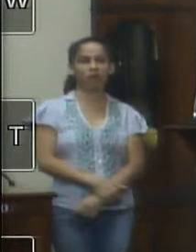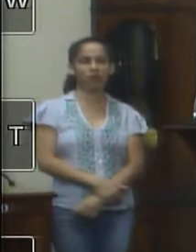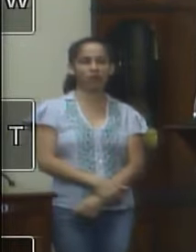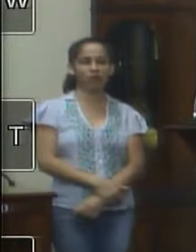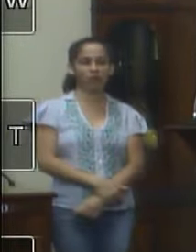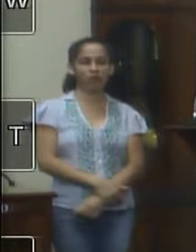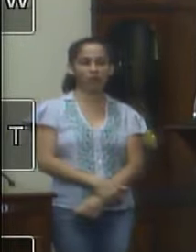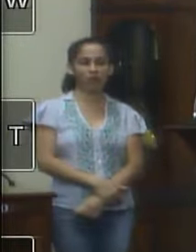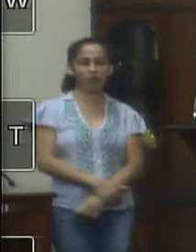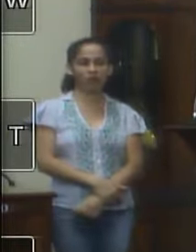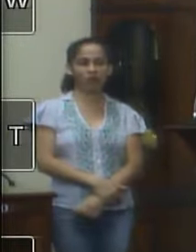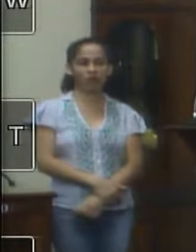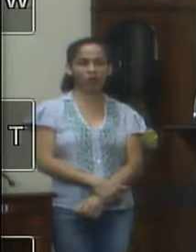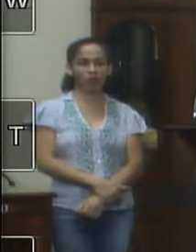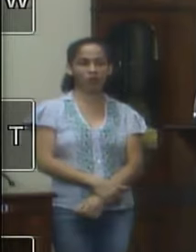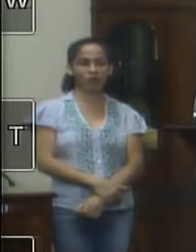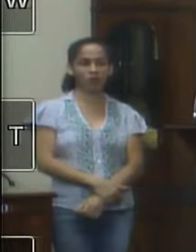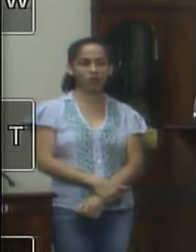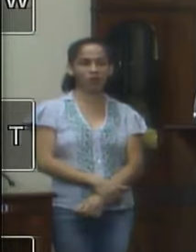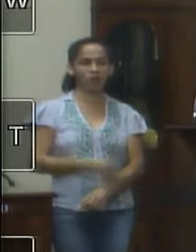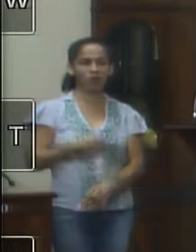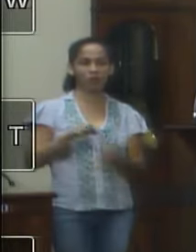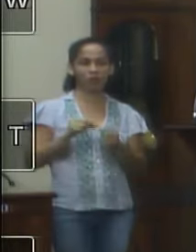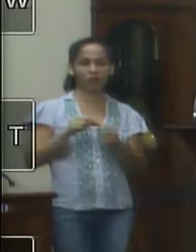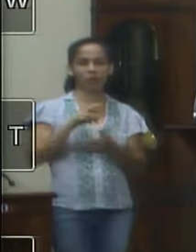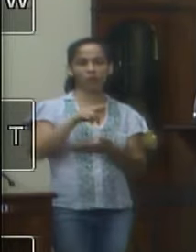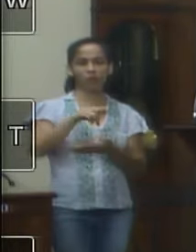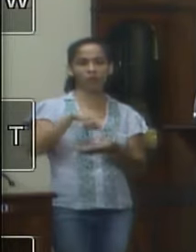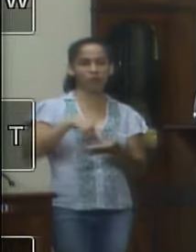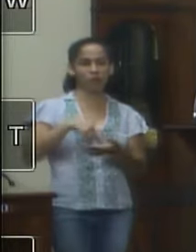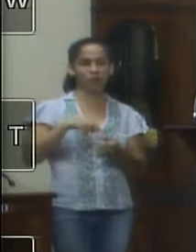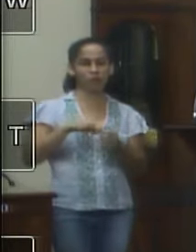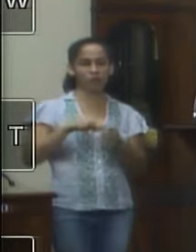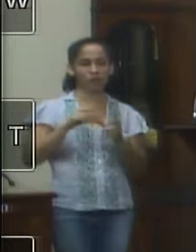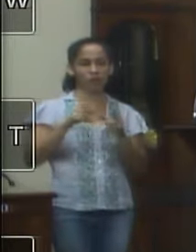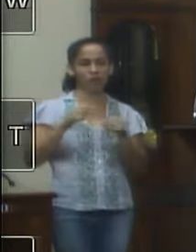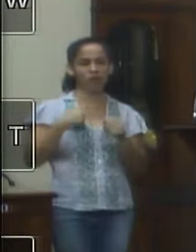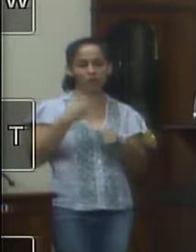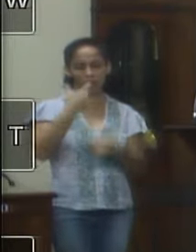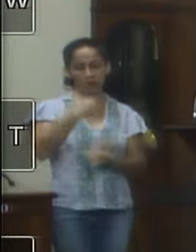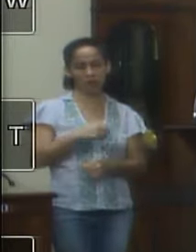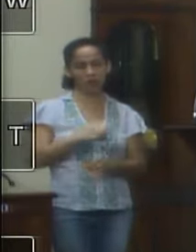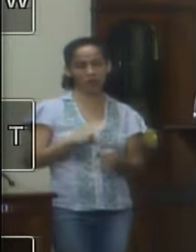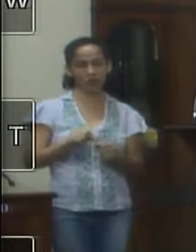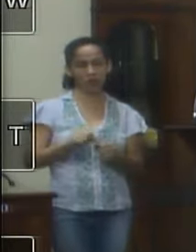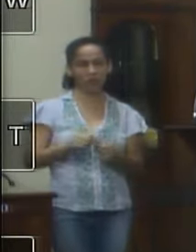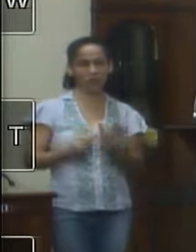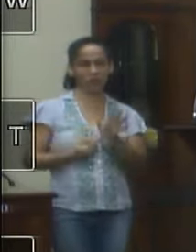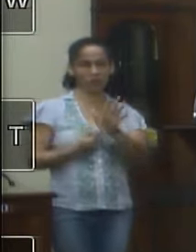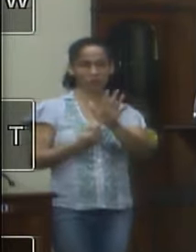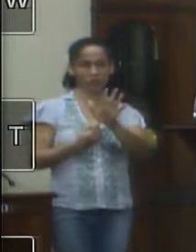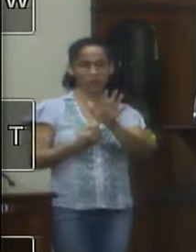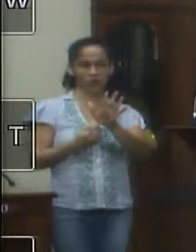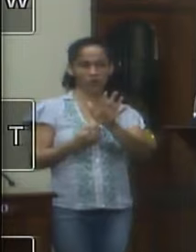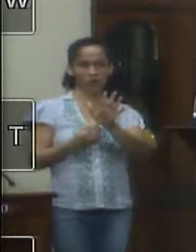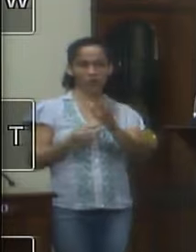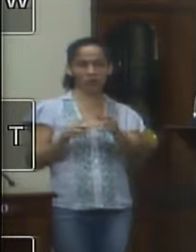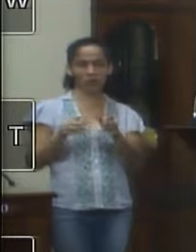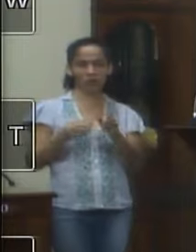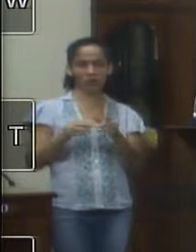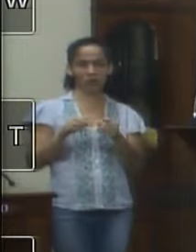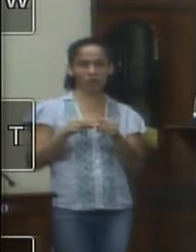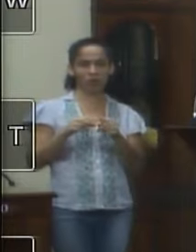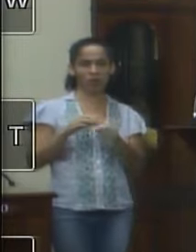né a gente faz um requerimento como eu fiz pedindo para ela apresentar documentos